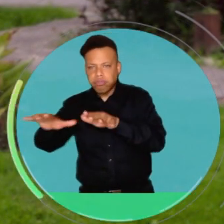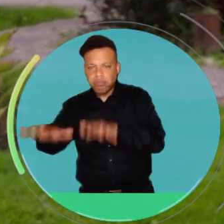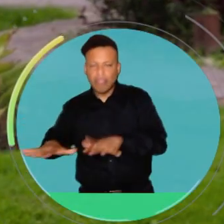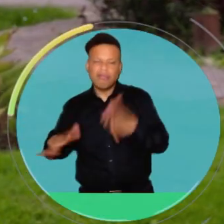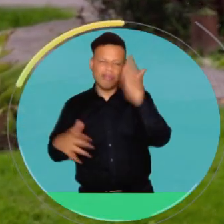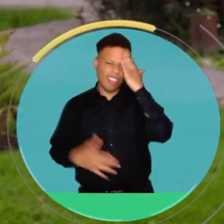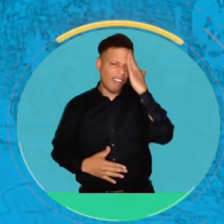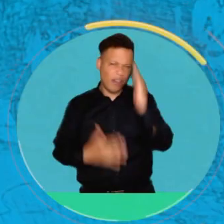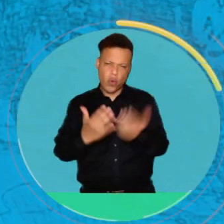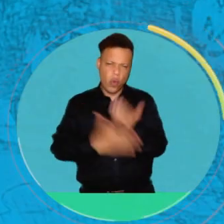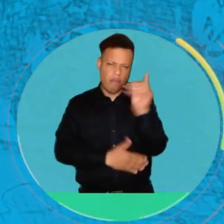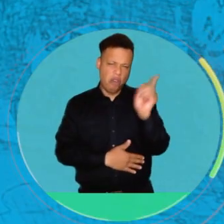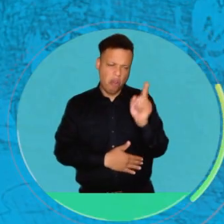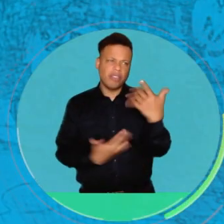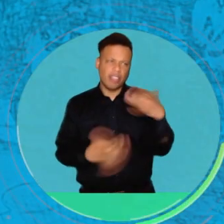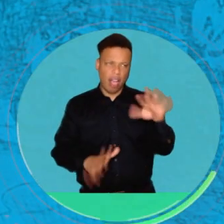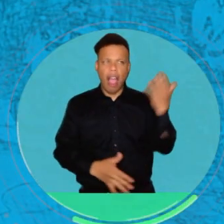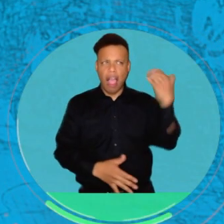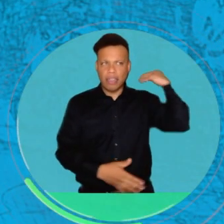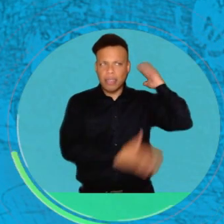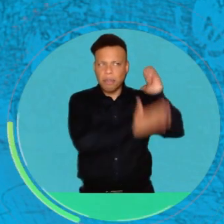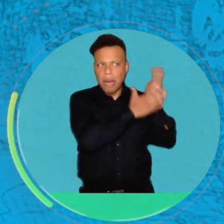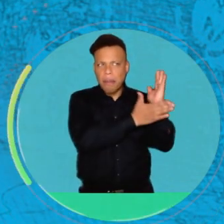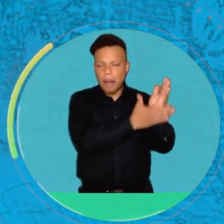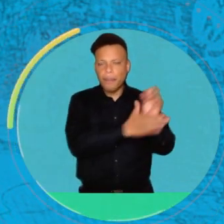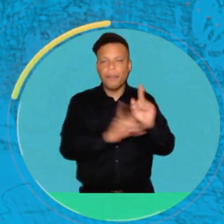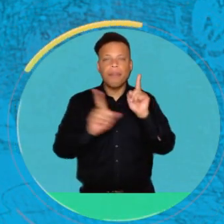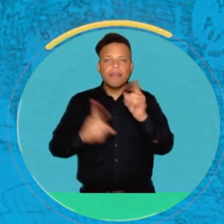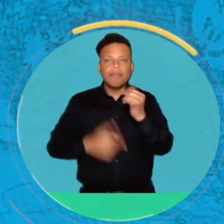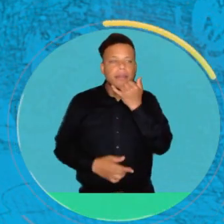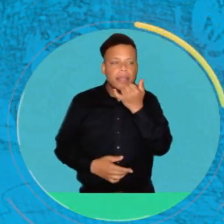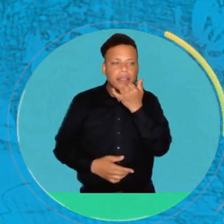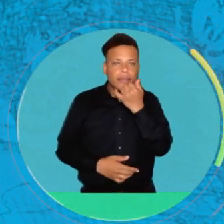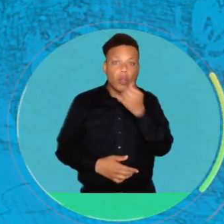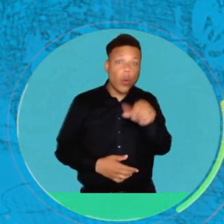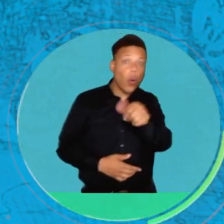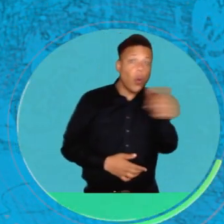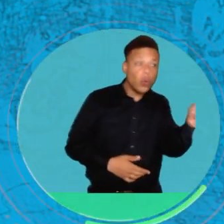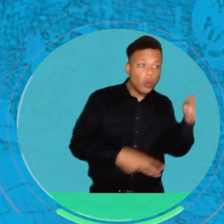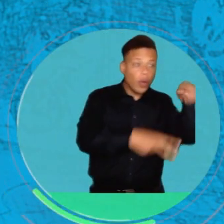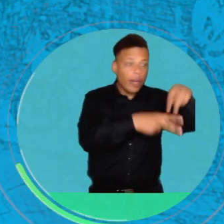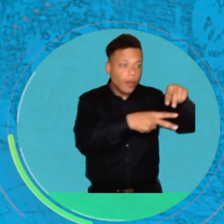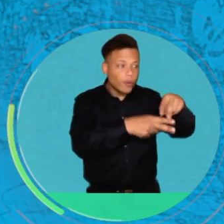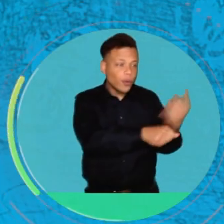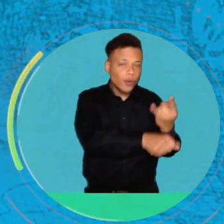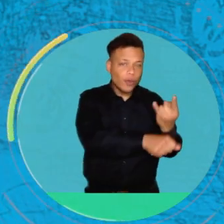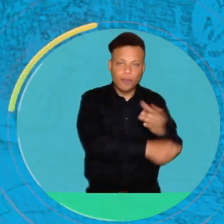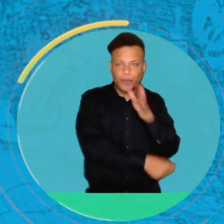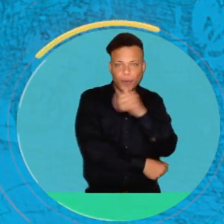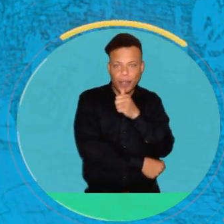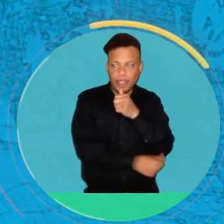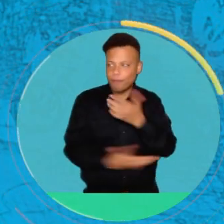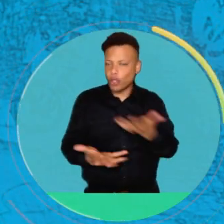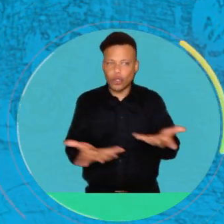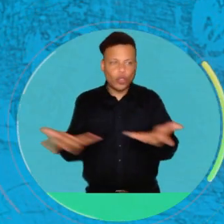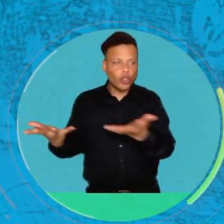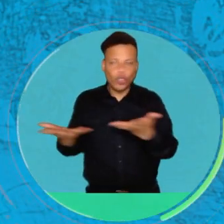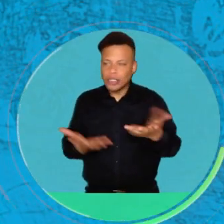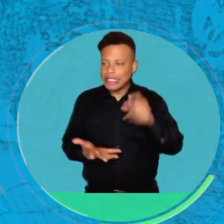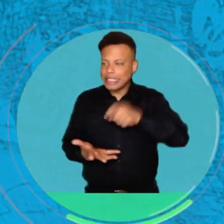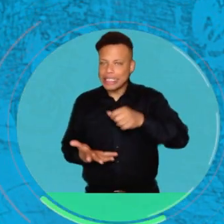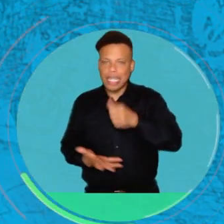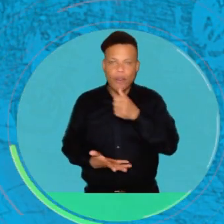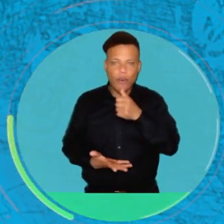digamos que no es algo nuevo, eso ha pasado en los últimos años, ¿sí? El problema es que no tenemos otros recursos de dónde